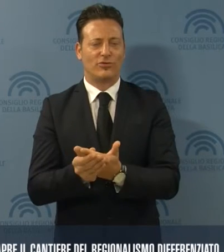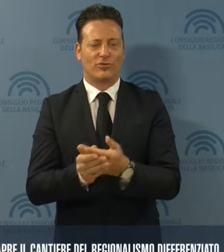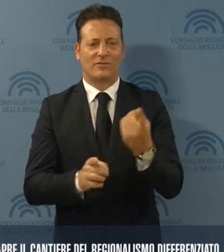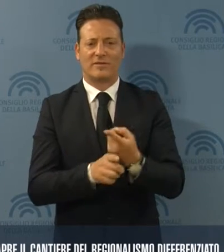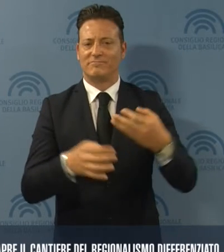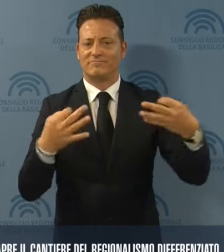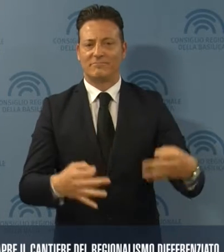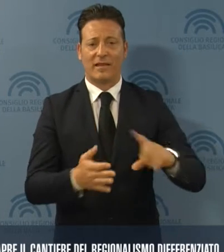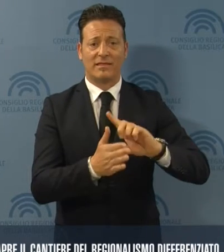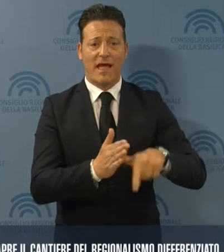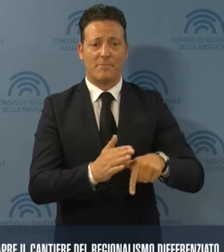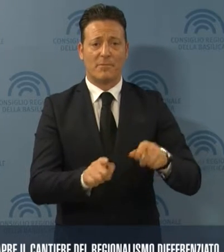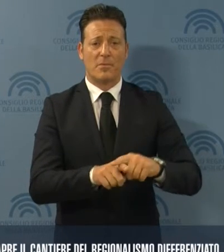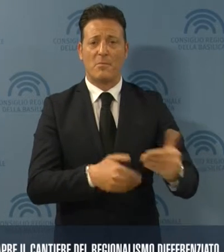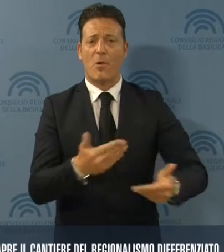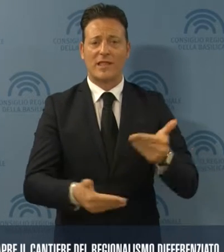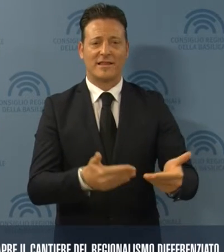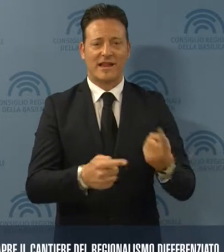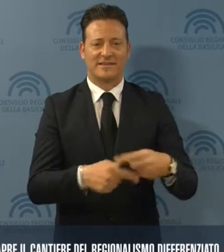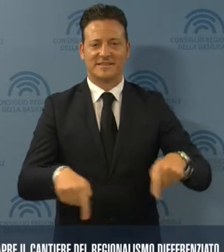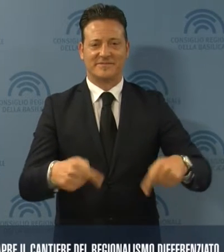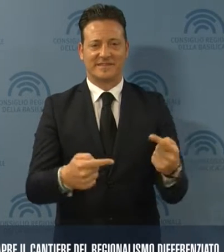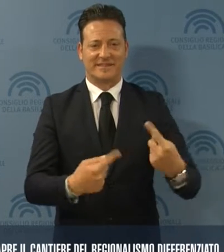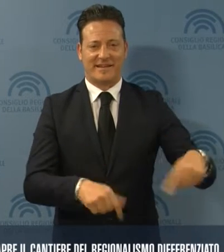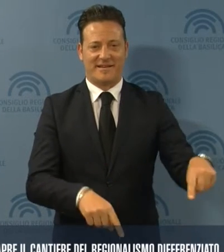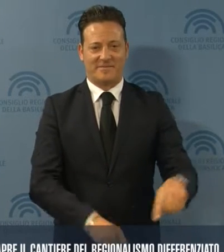stabilirà tempi e modalità di questa sfida.